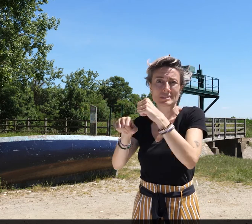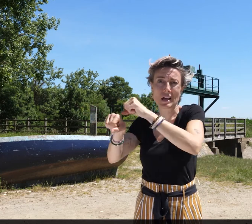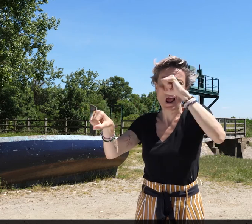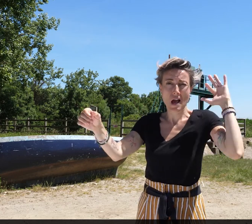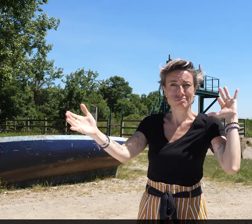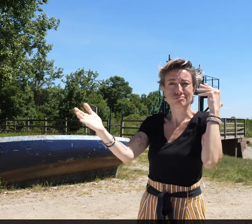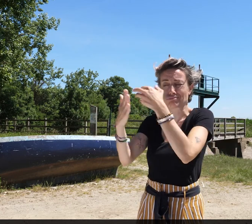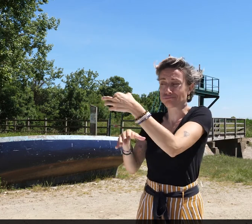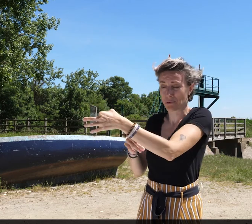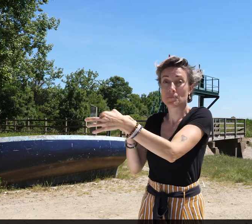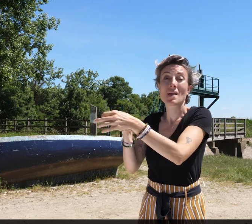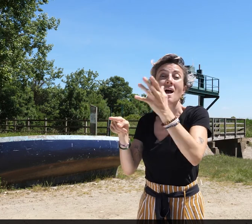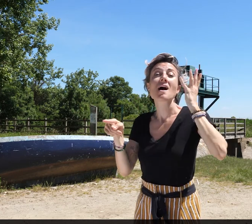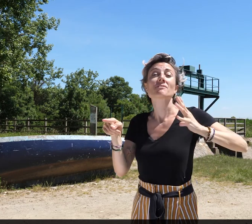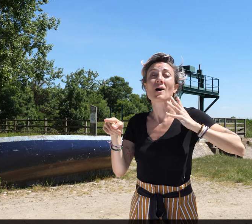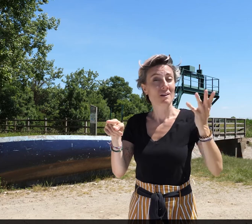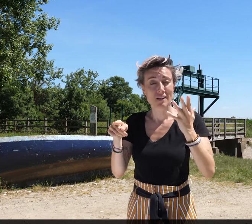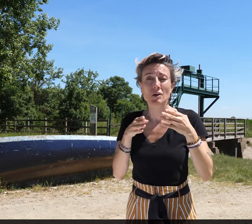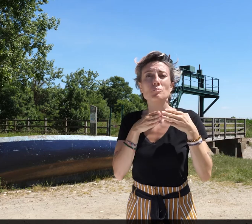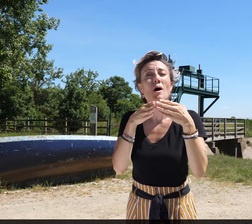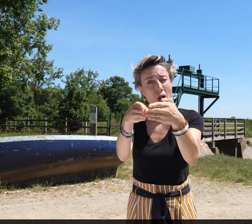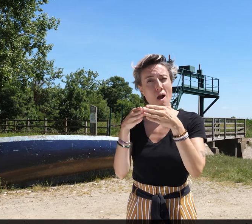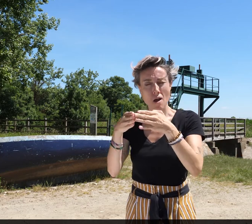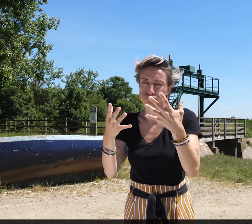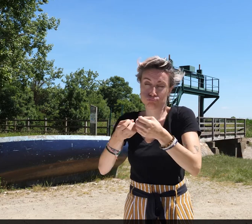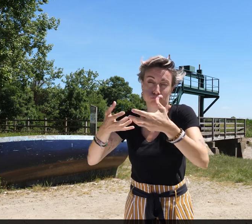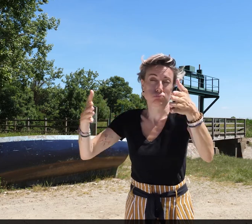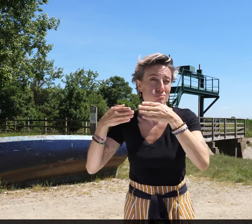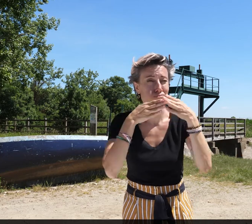Il y a moins d'un siècle, il était pourtant un port prospère sur la Loire